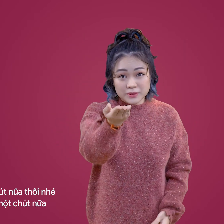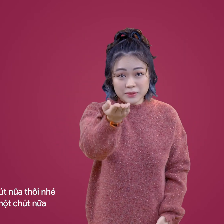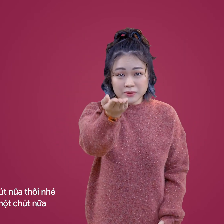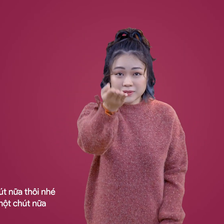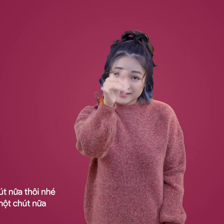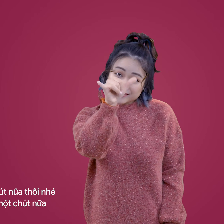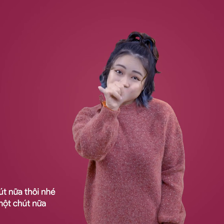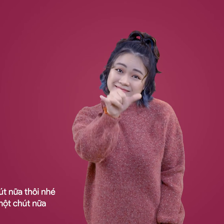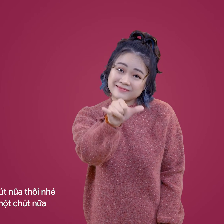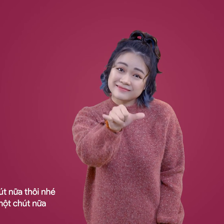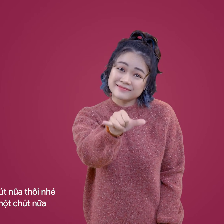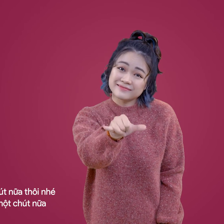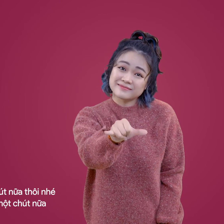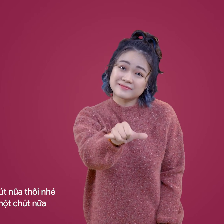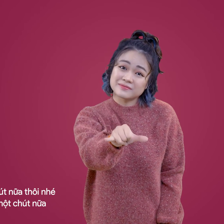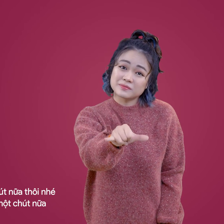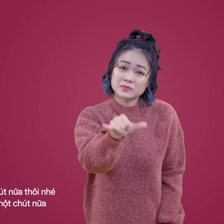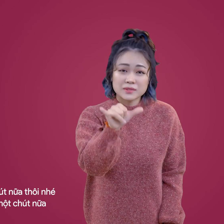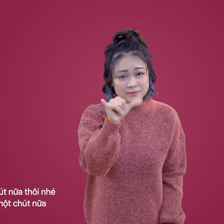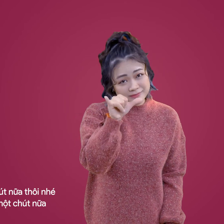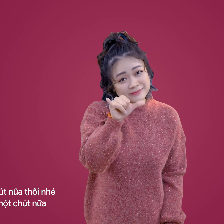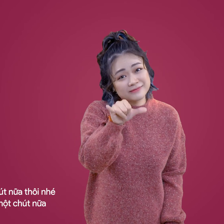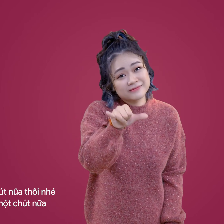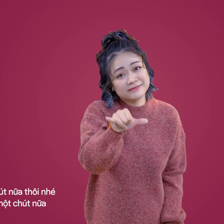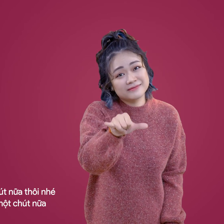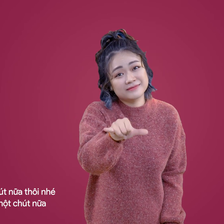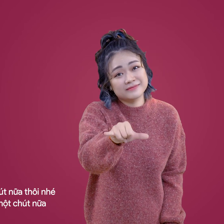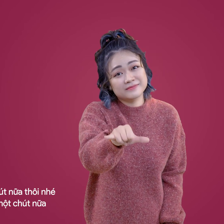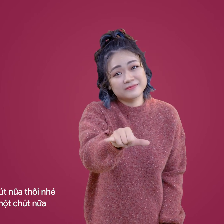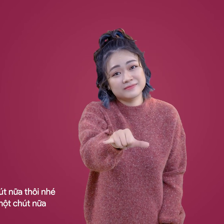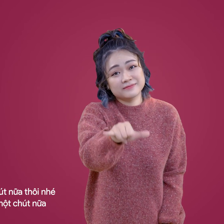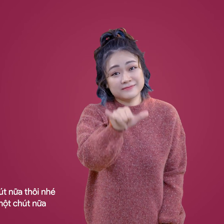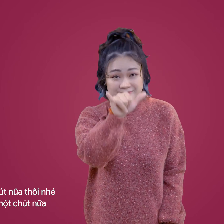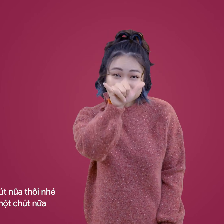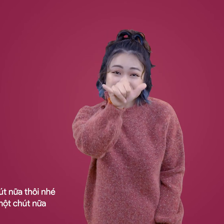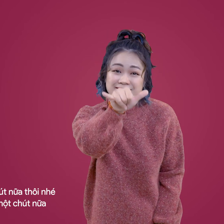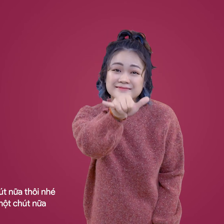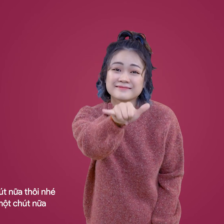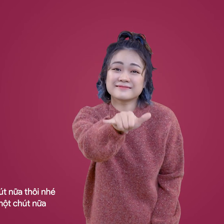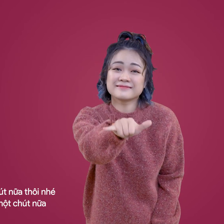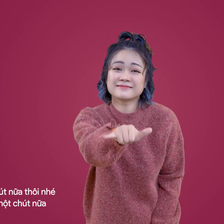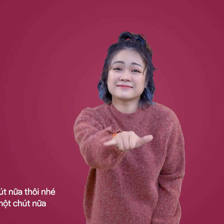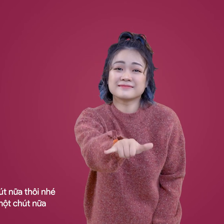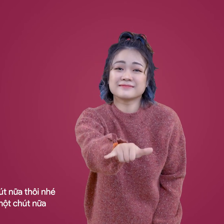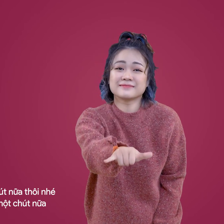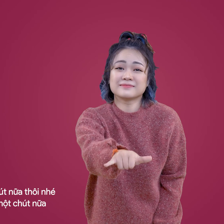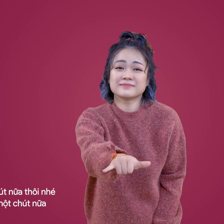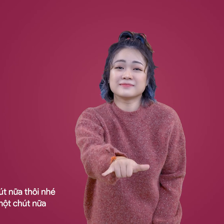그곳에 좀 더 머물러줘 머물러줘